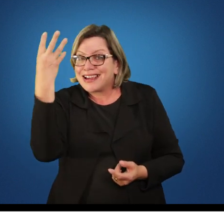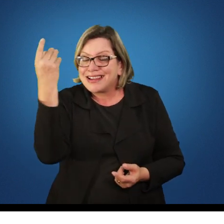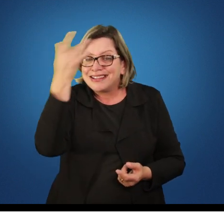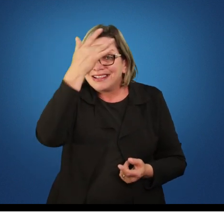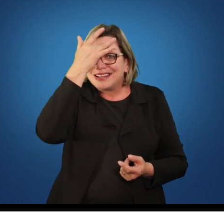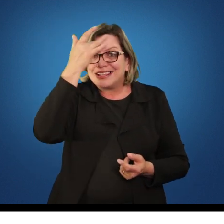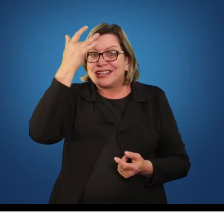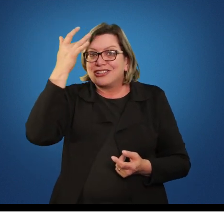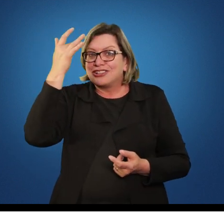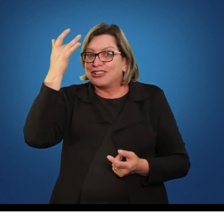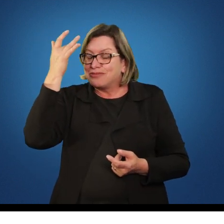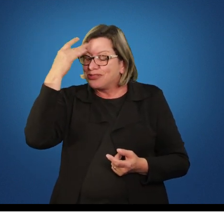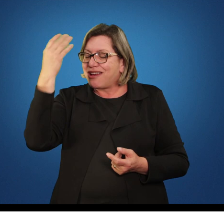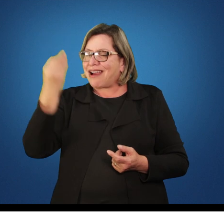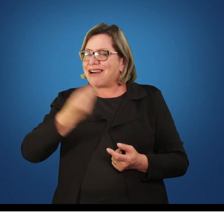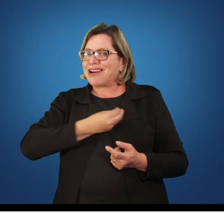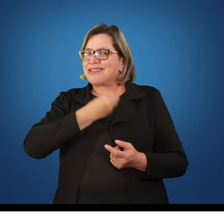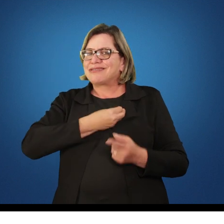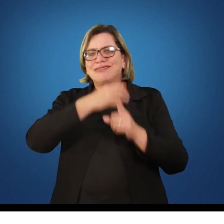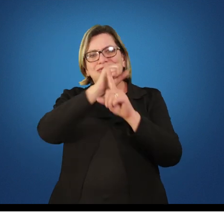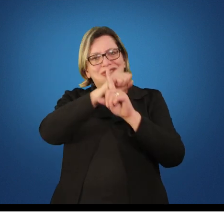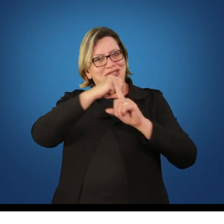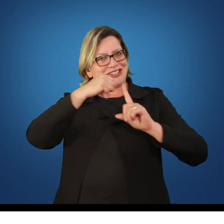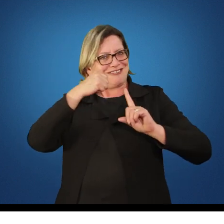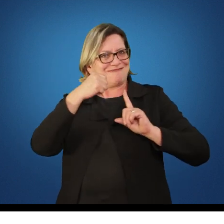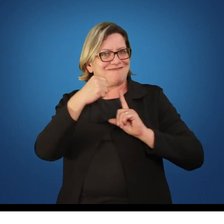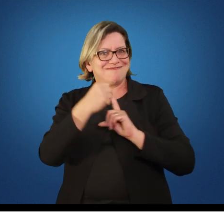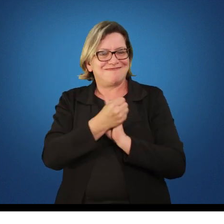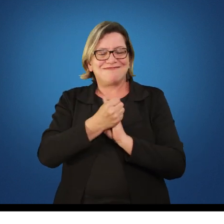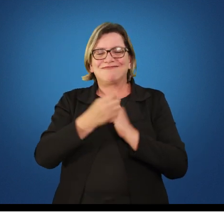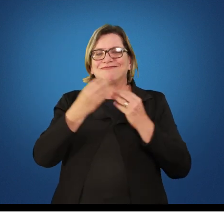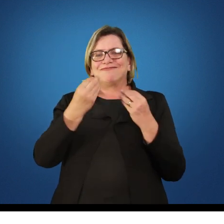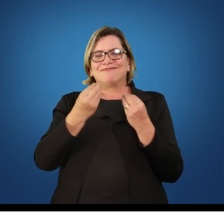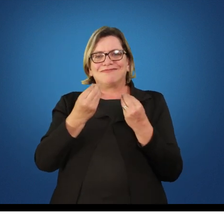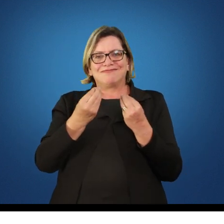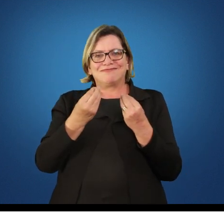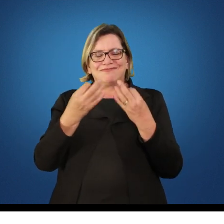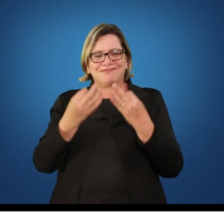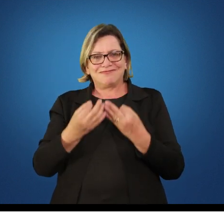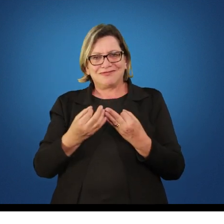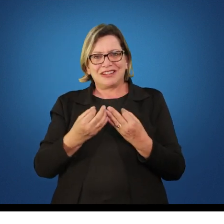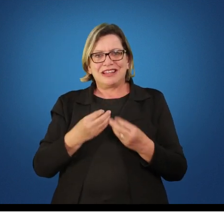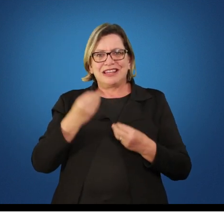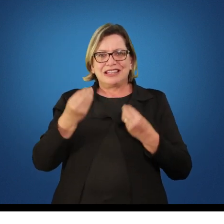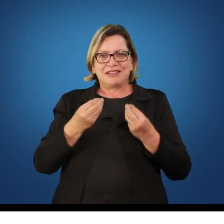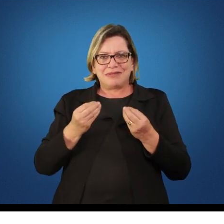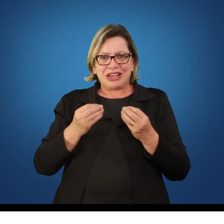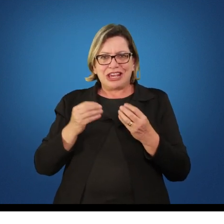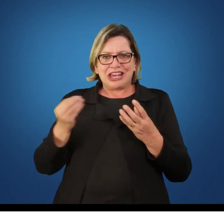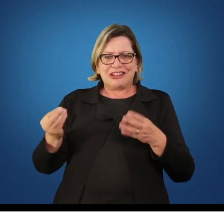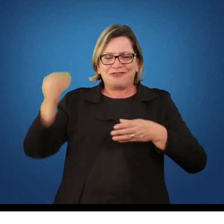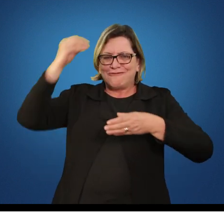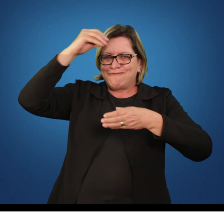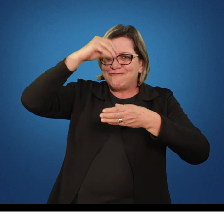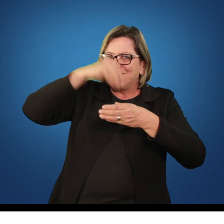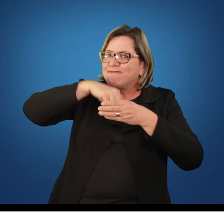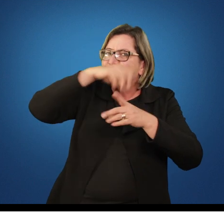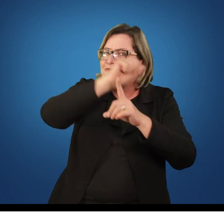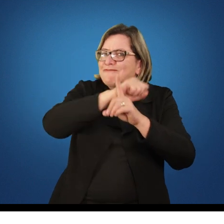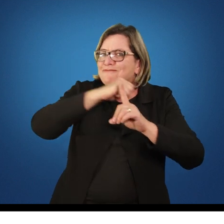envolvido no contexto social. Ele faz parte de uma sociedade. Certo? E esse movimento também faz parte da própria sociedade. Então